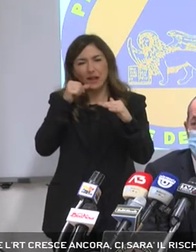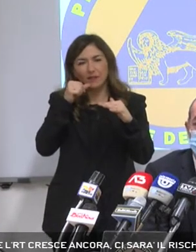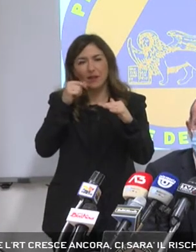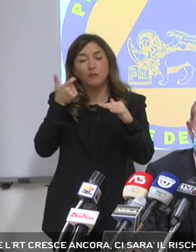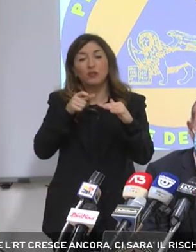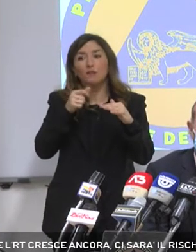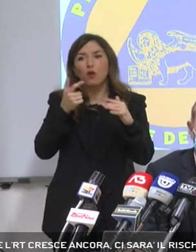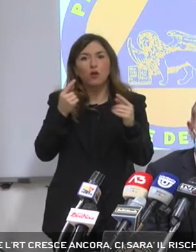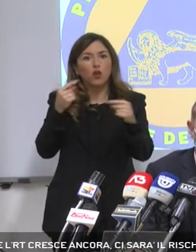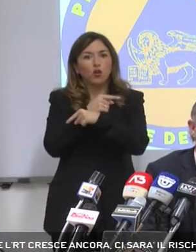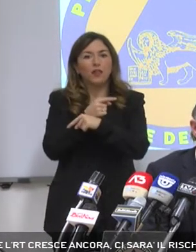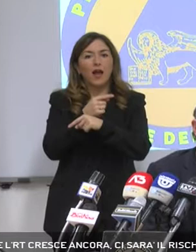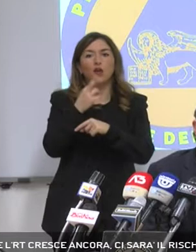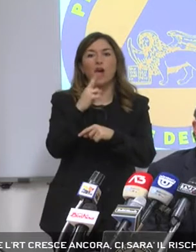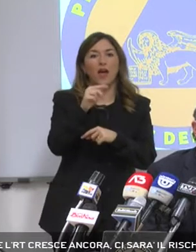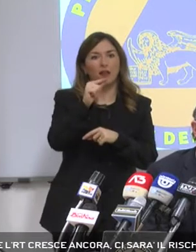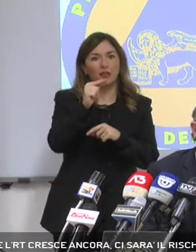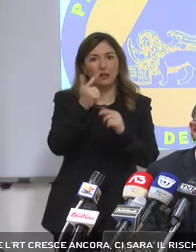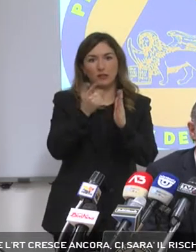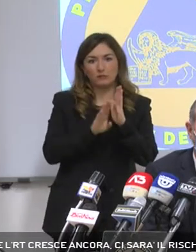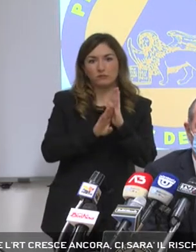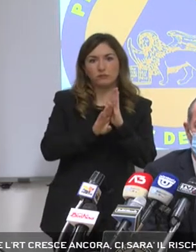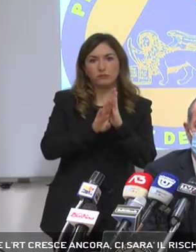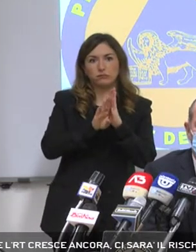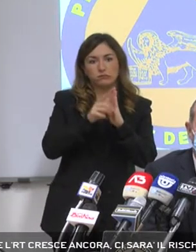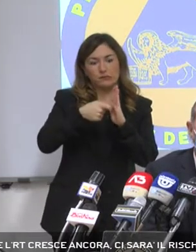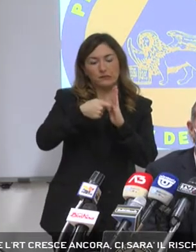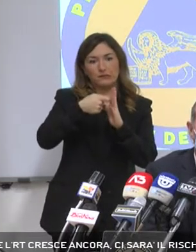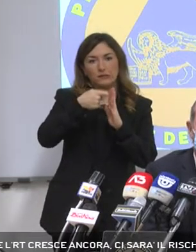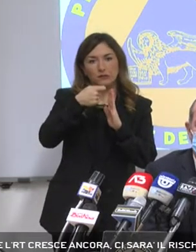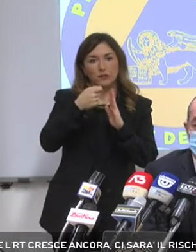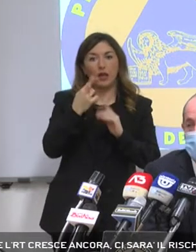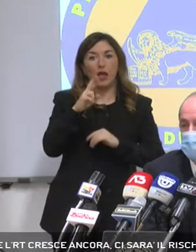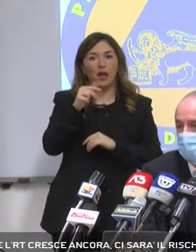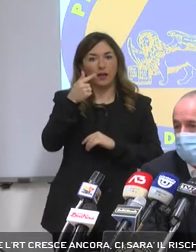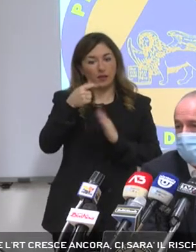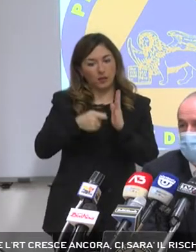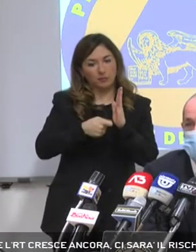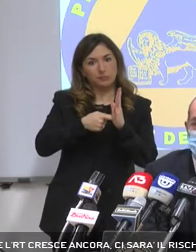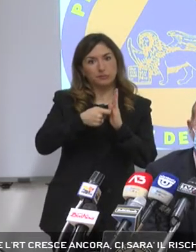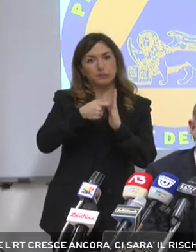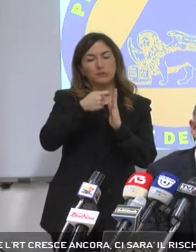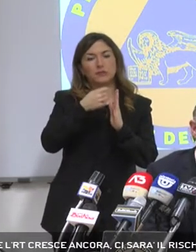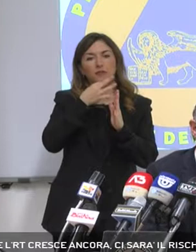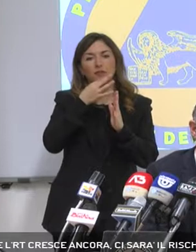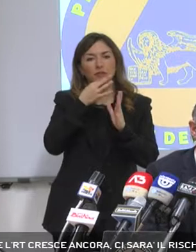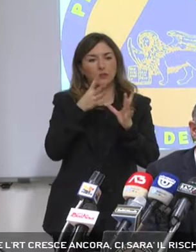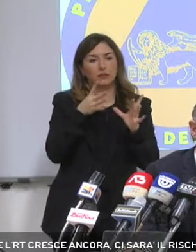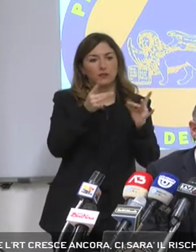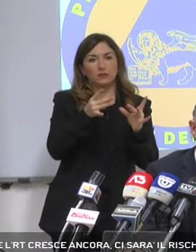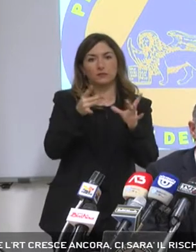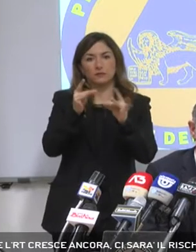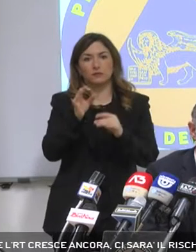con T che inizia ad alzarsi e l'R con T che si alza vuol dire che l'incidenza di contagi